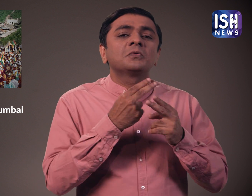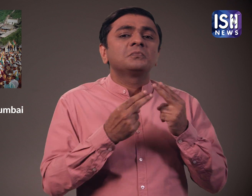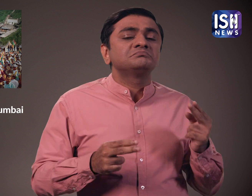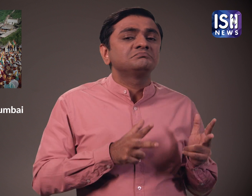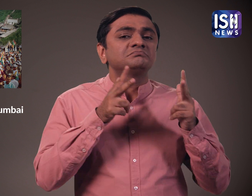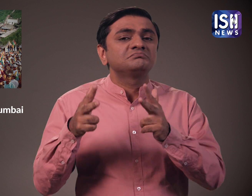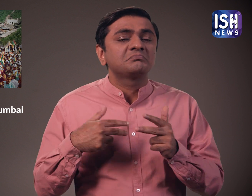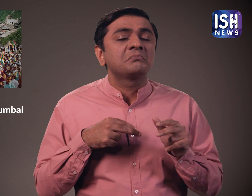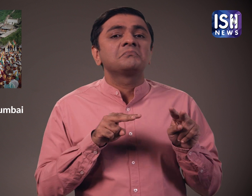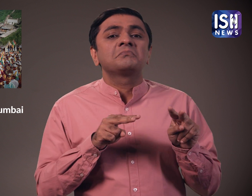रहे हैं।